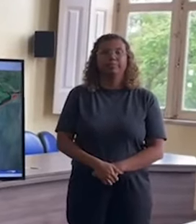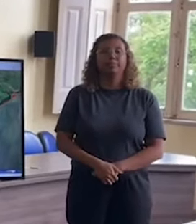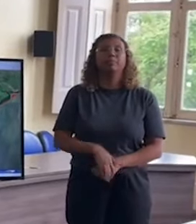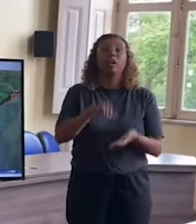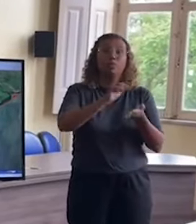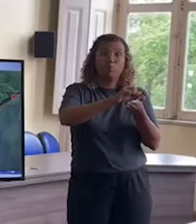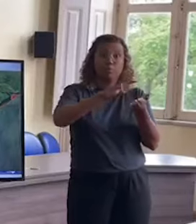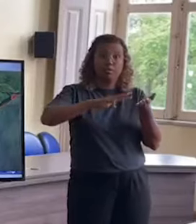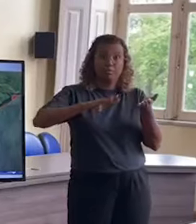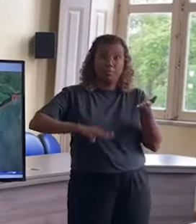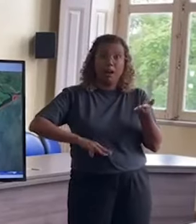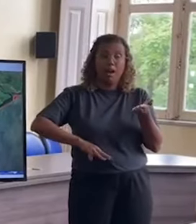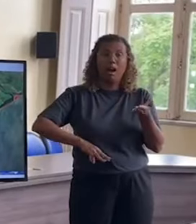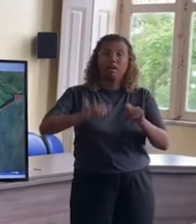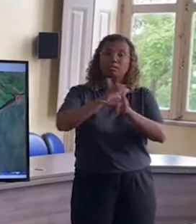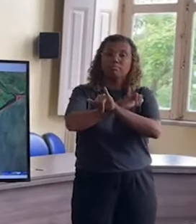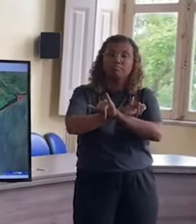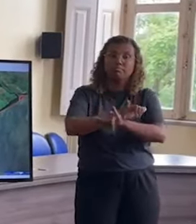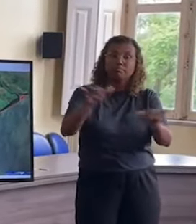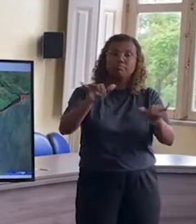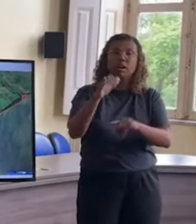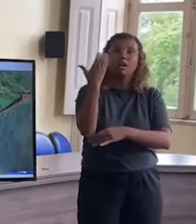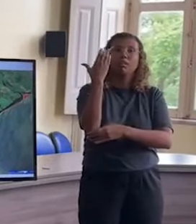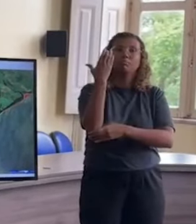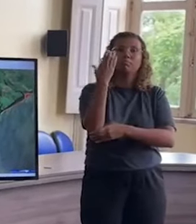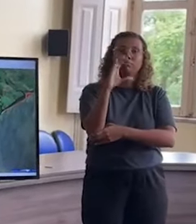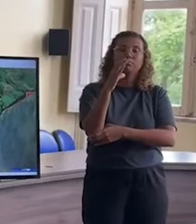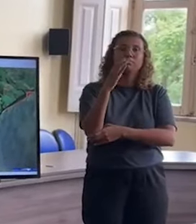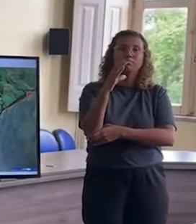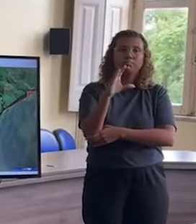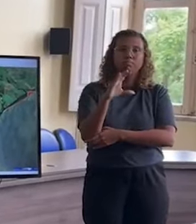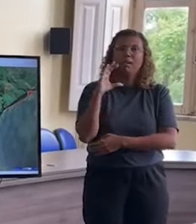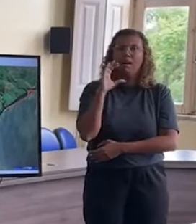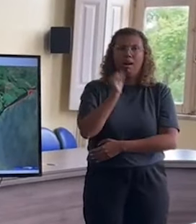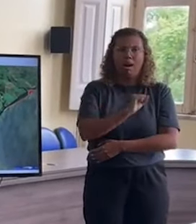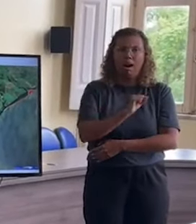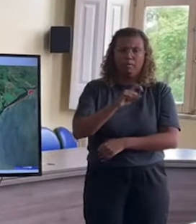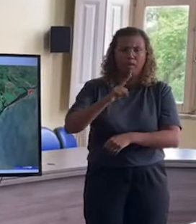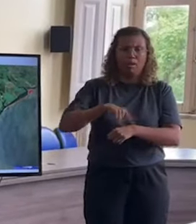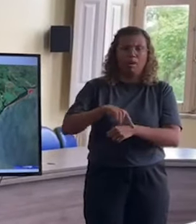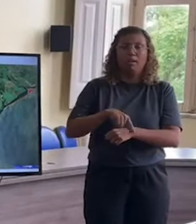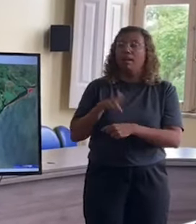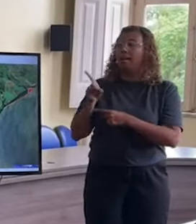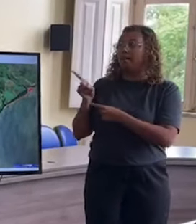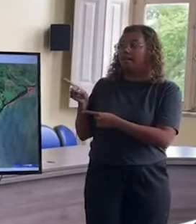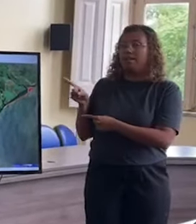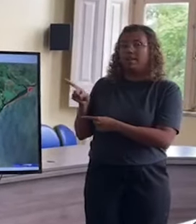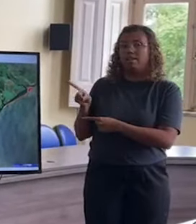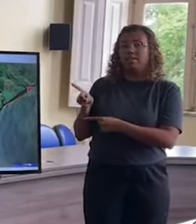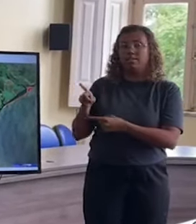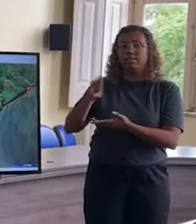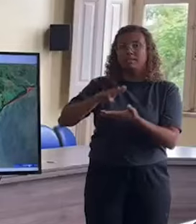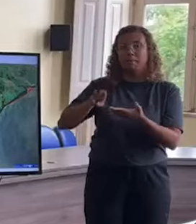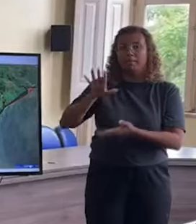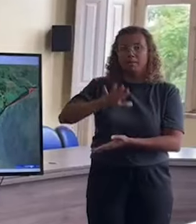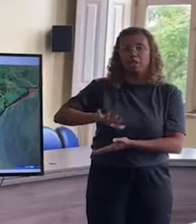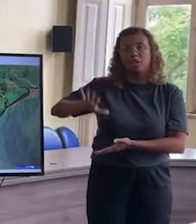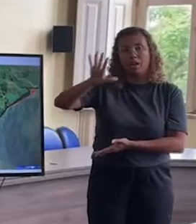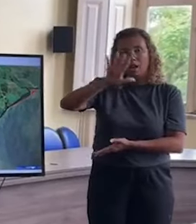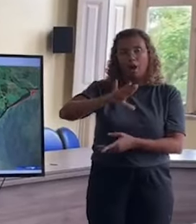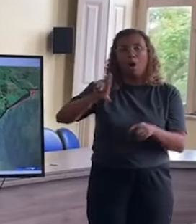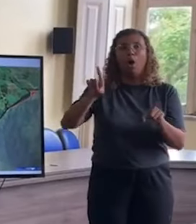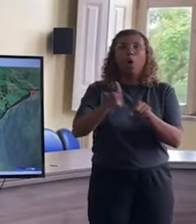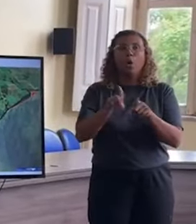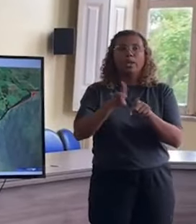Os mapas vão ser publicados, me diz o Gustavo agora, em seguida, vão ser publicados este mapa geral e também os